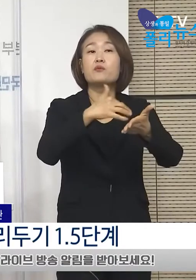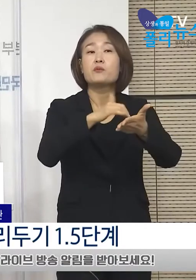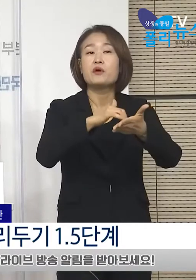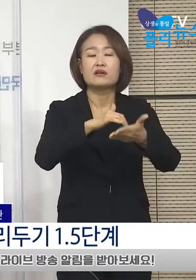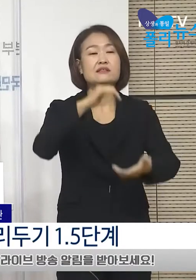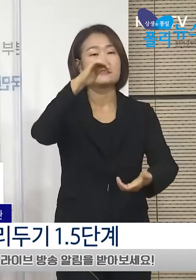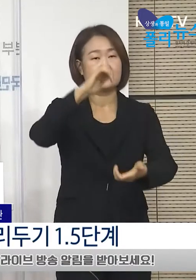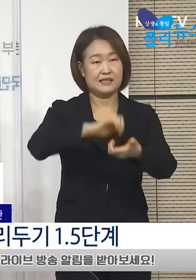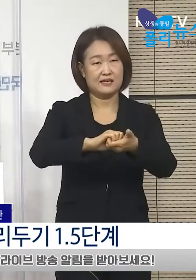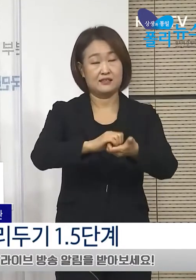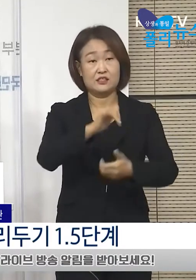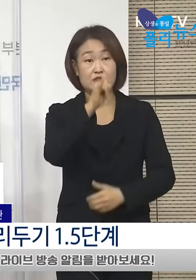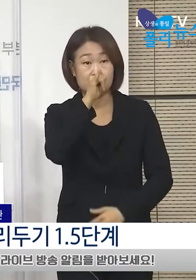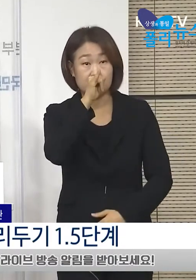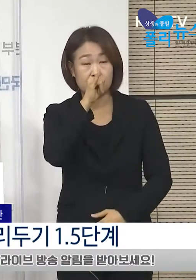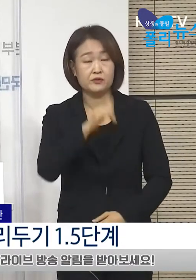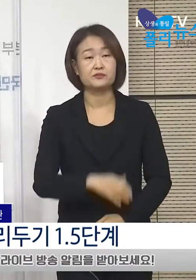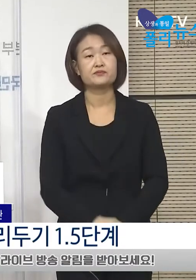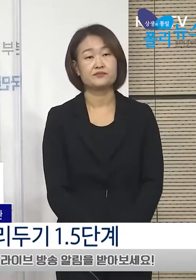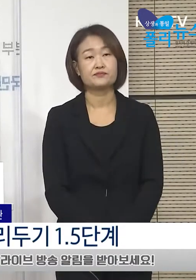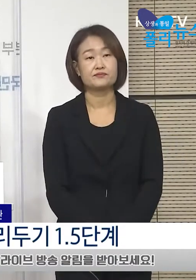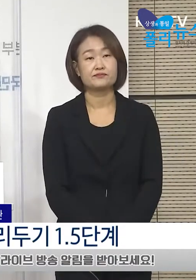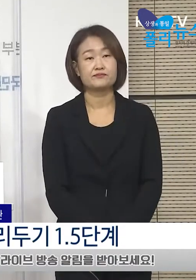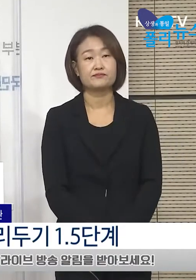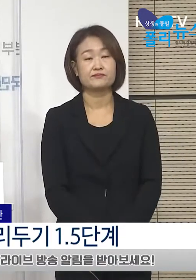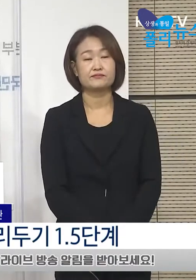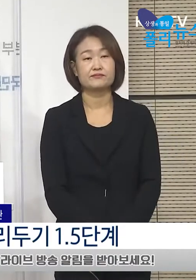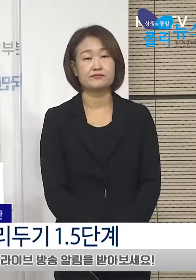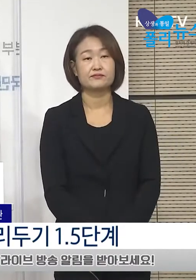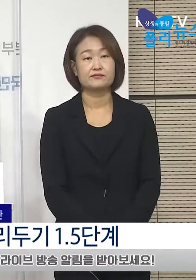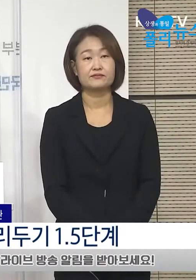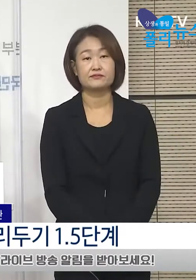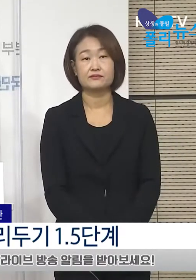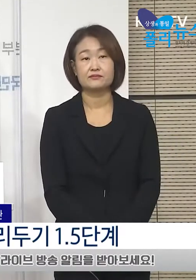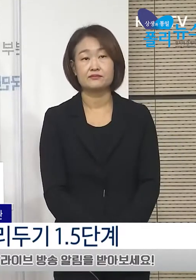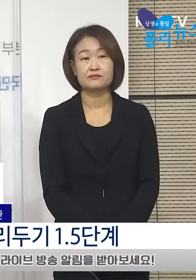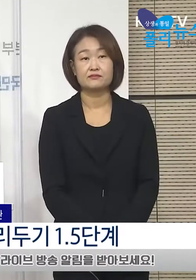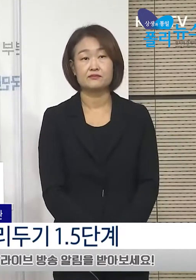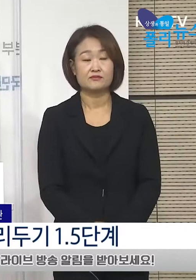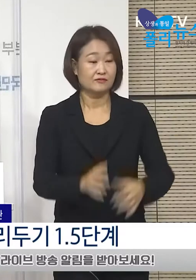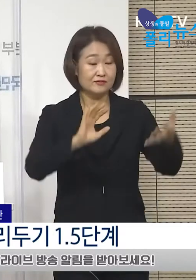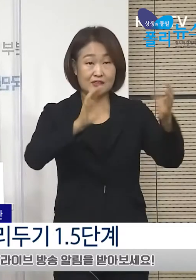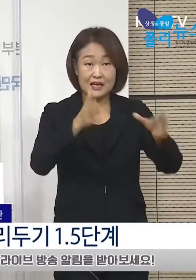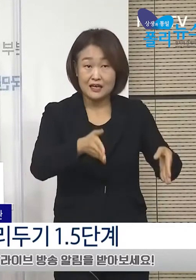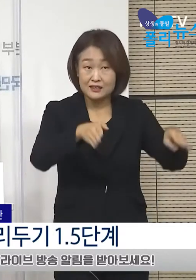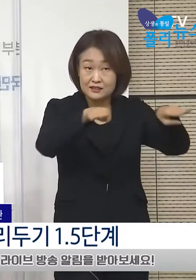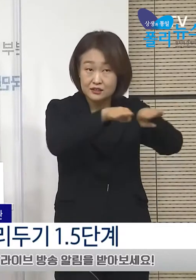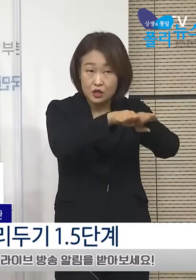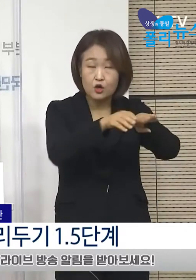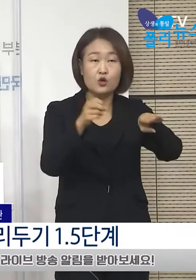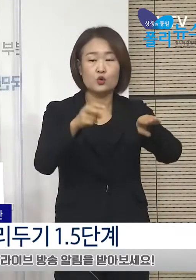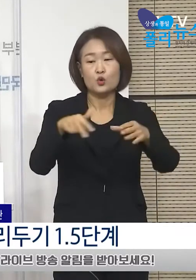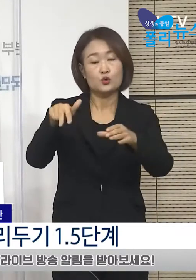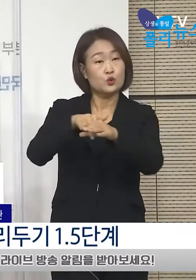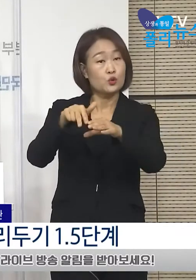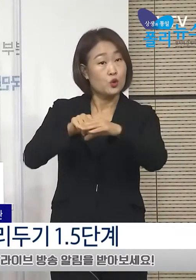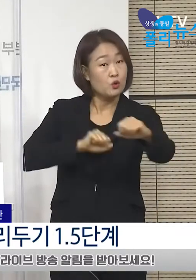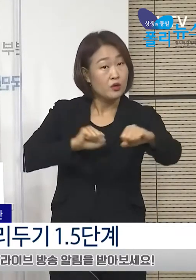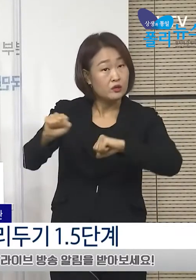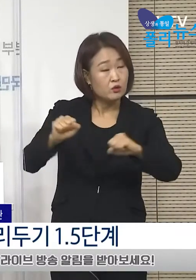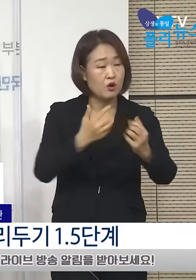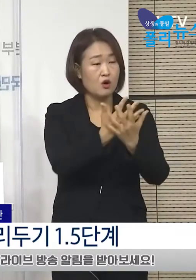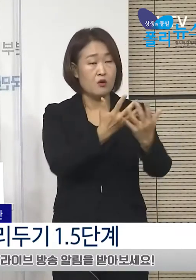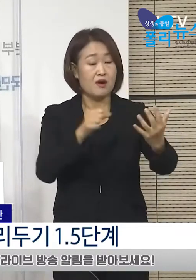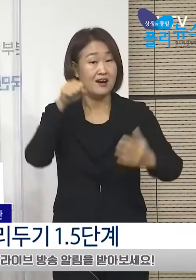조치가 시행됩니다. 또한 국공립시설, 종교활동, 집회시의 등